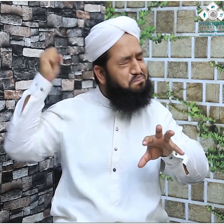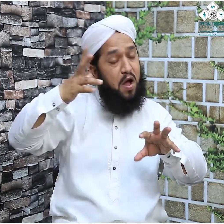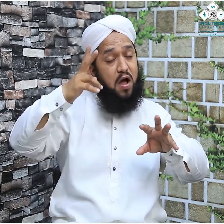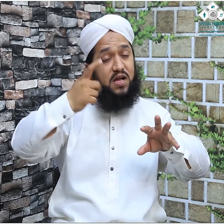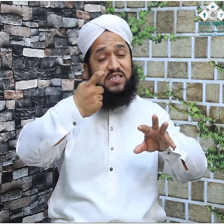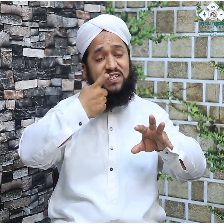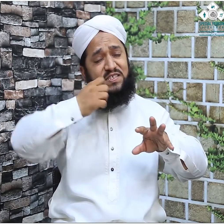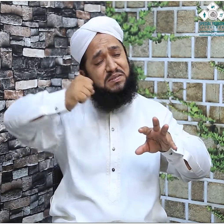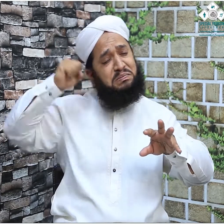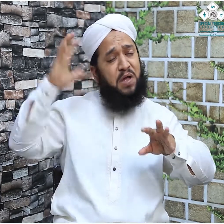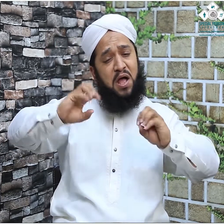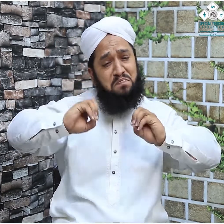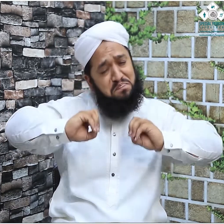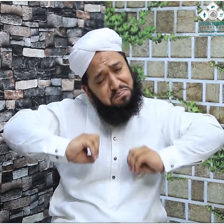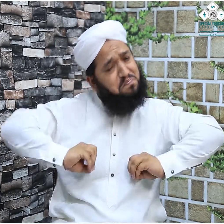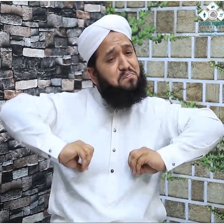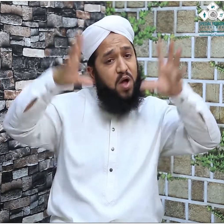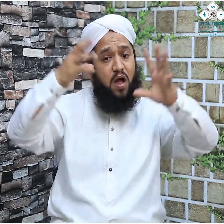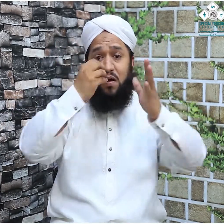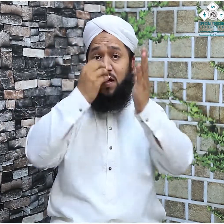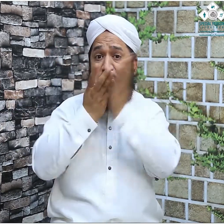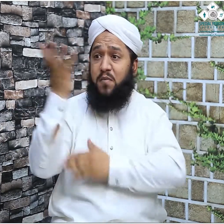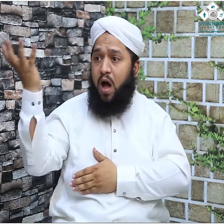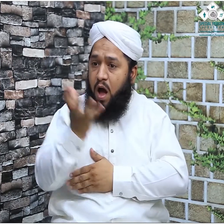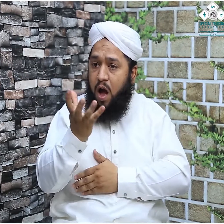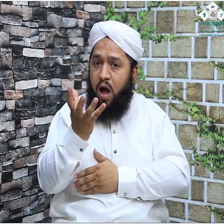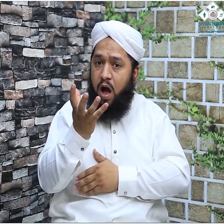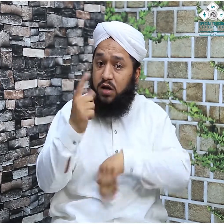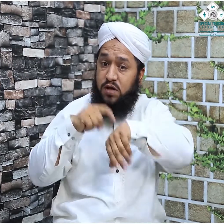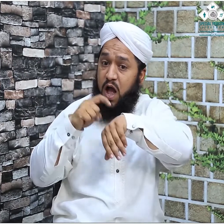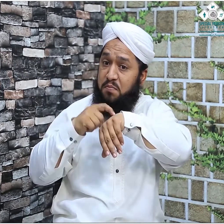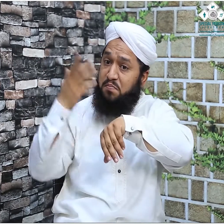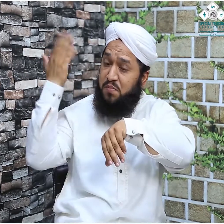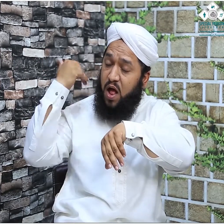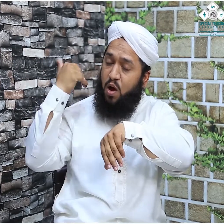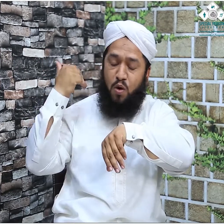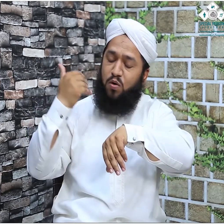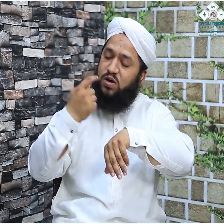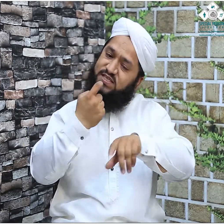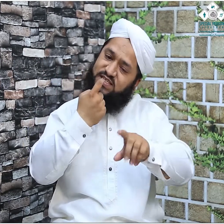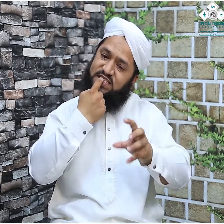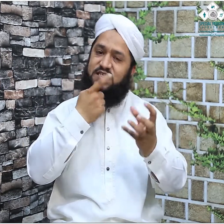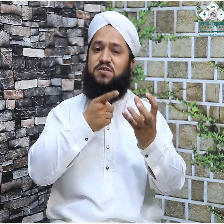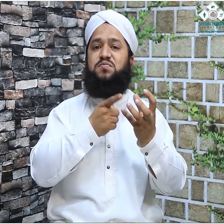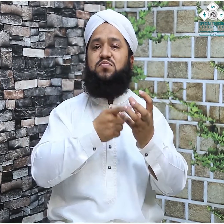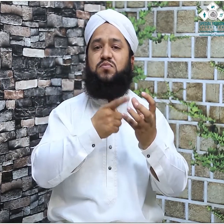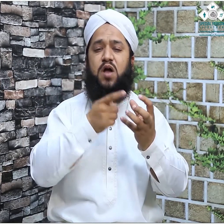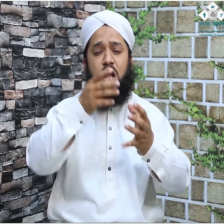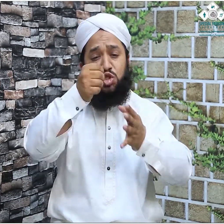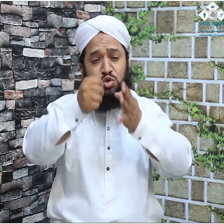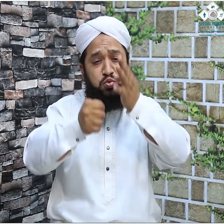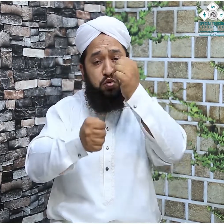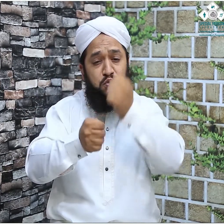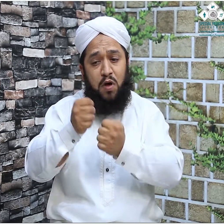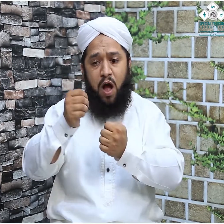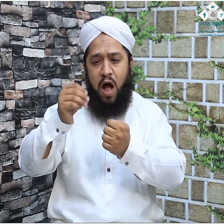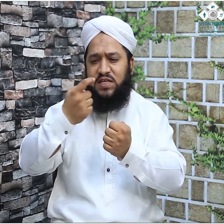دوچ سے زیادہ سفید تھا وائٹر دن ملک سبحان اللہ اور اسے بنو آدم کے گناہوں نے سیاہ کر دیا یعنی